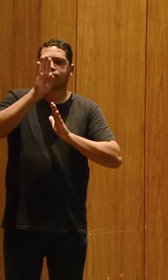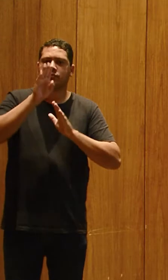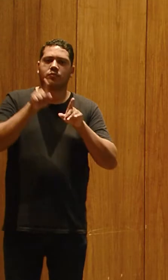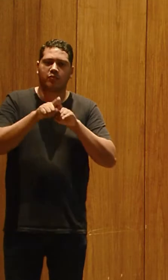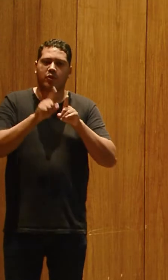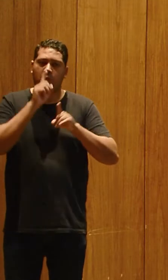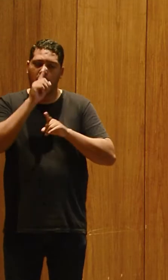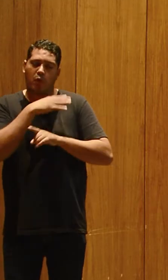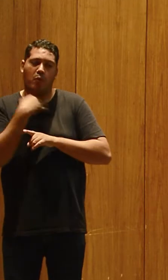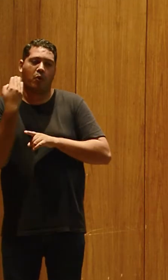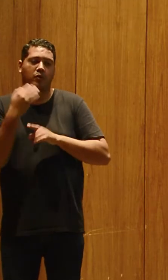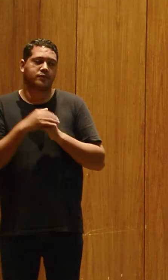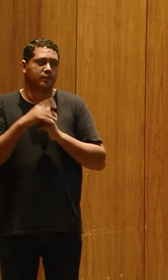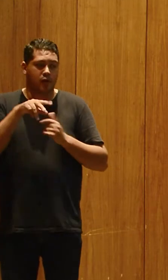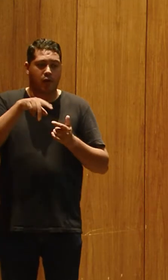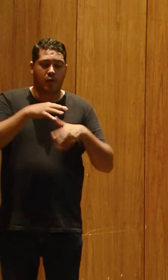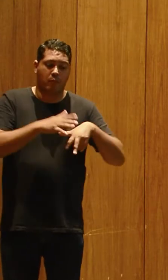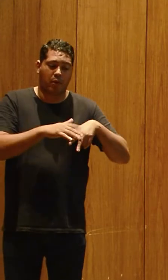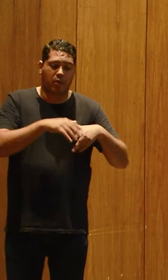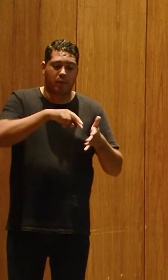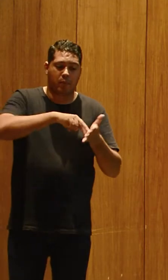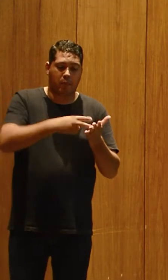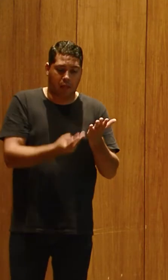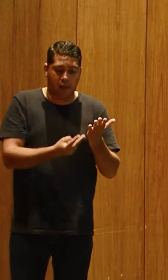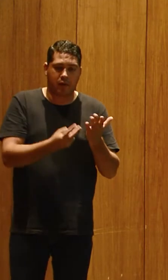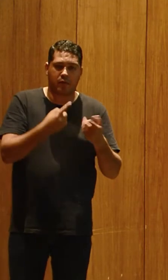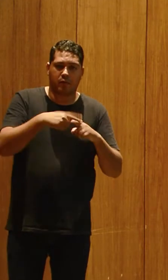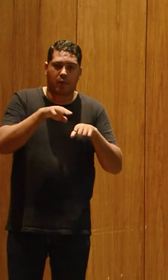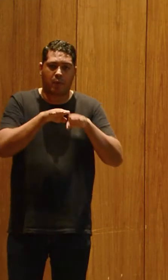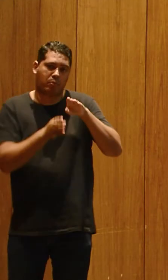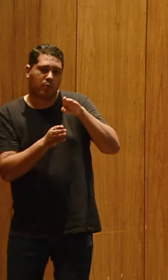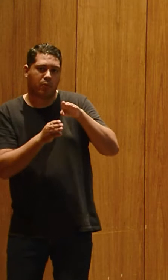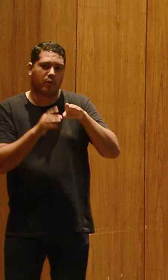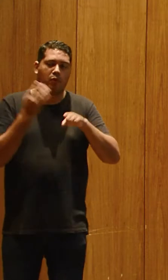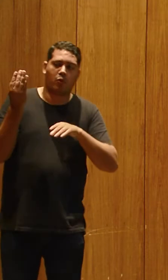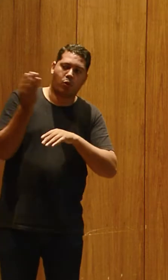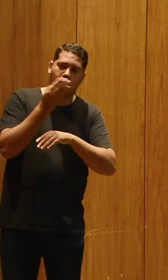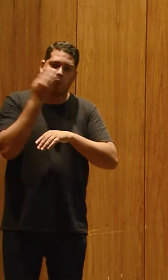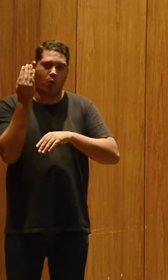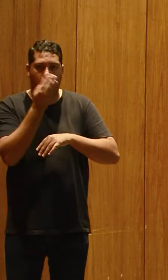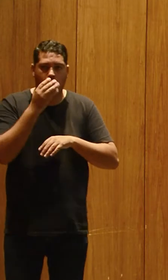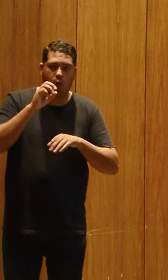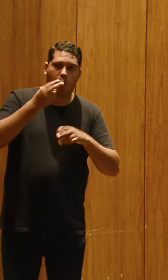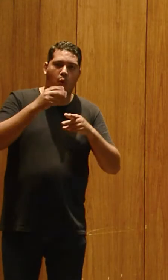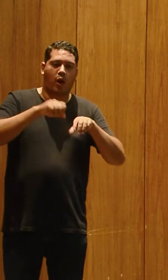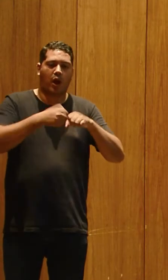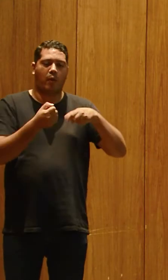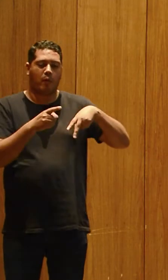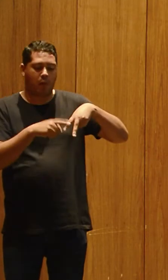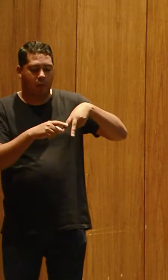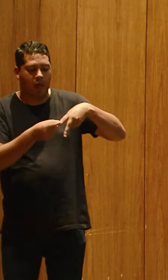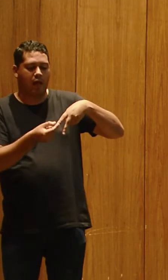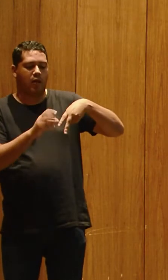Então, esse paciente, ele cai, provavelmente por um desequilíbrio, por uma tontura, às vezes ele vai quebrar um fêmur ou uma